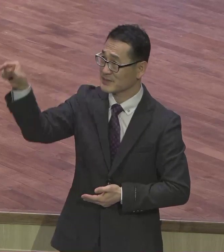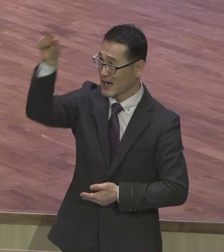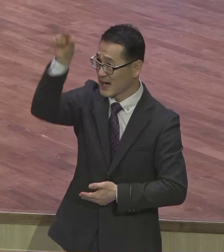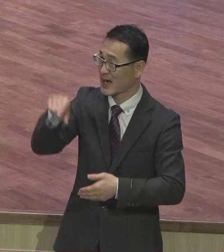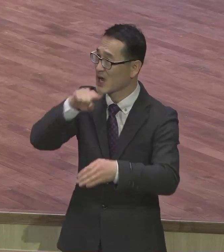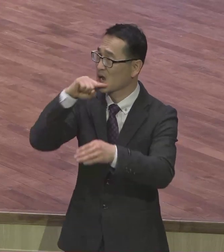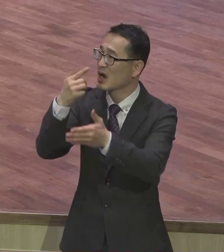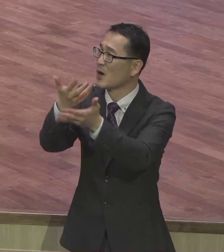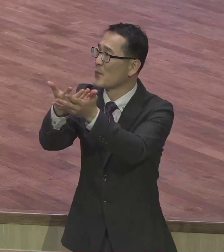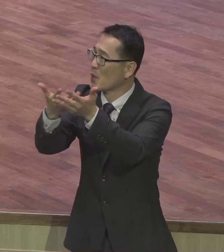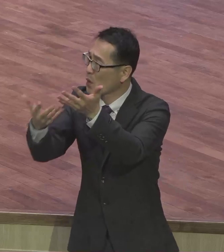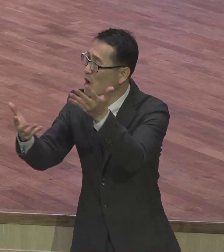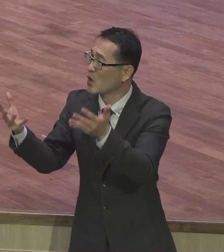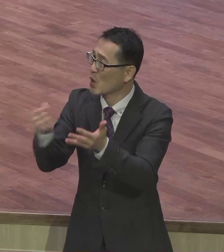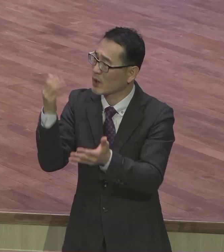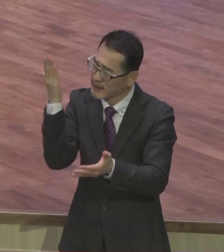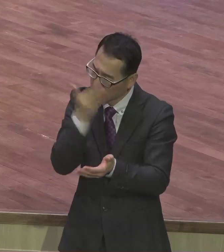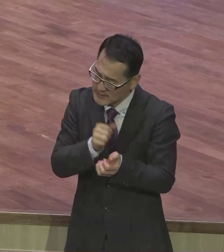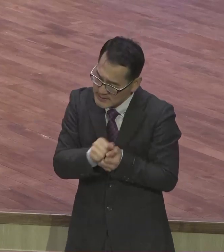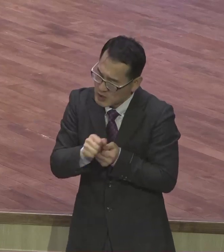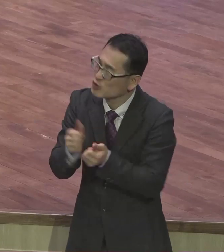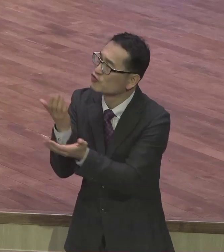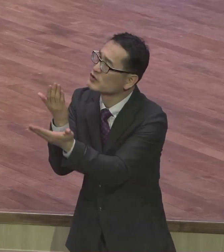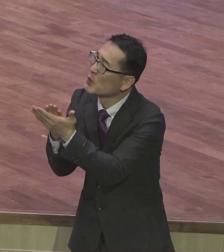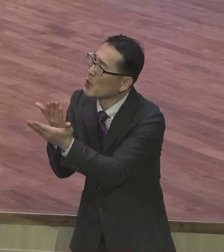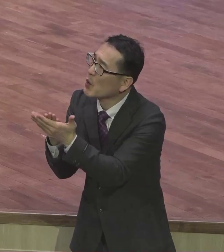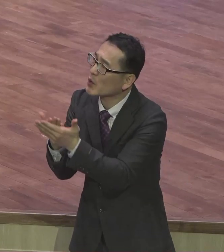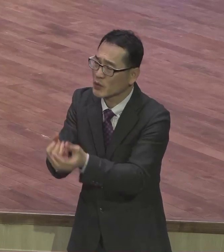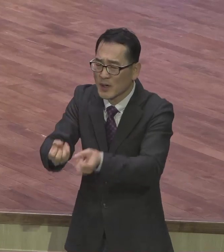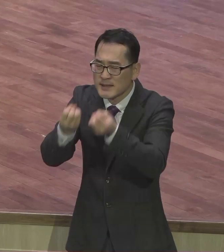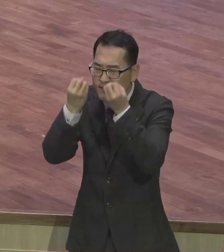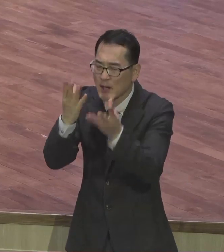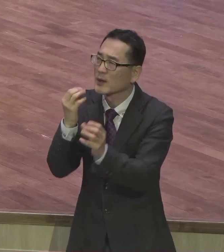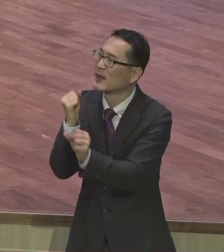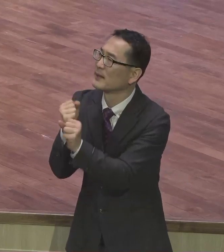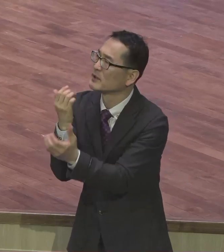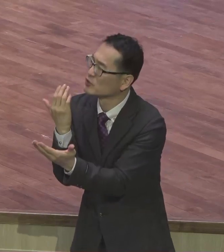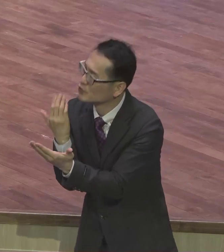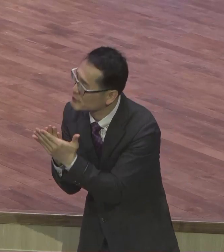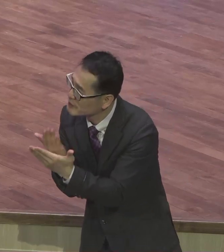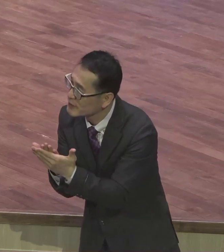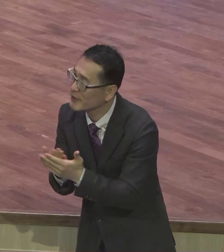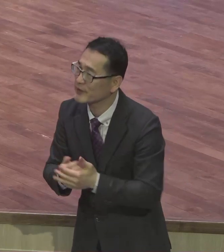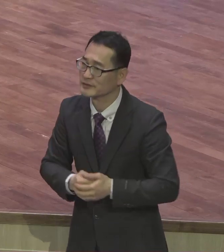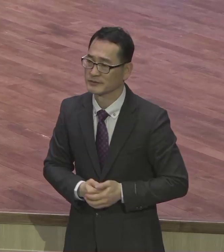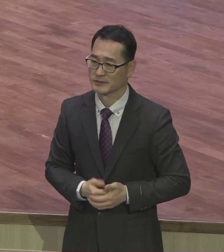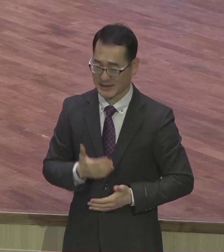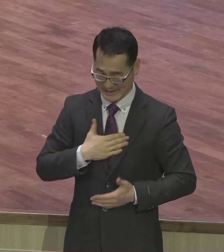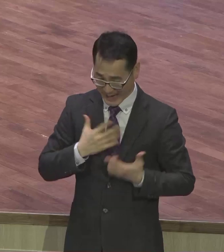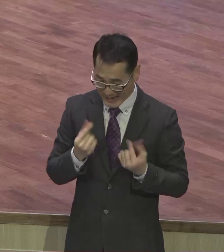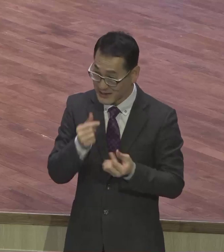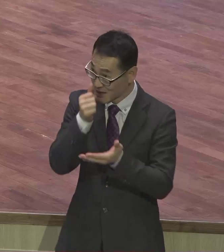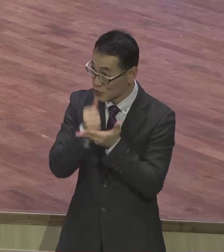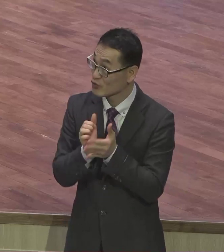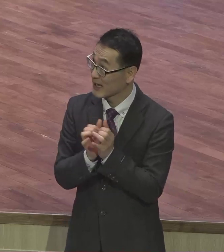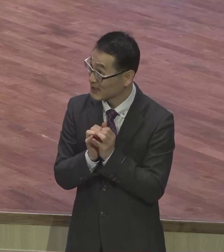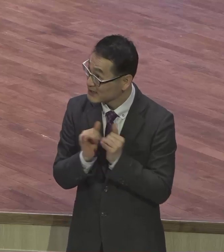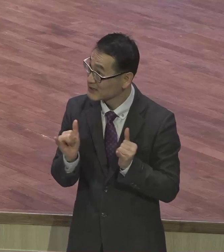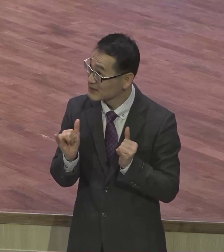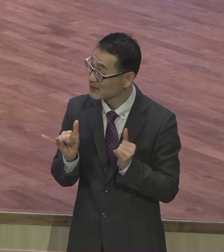씻어주시고 새롭게 하여 주옵소서 나같은 죄인을 하나님 자녀